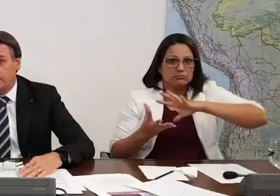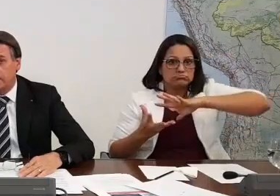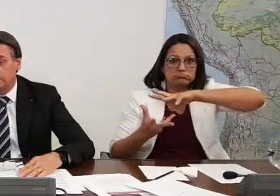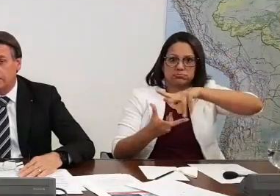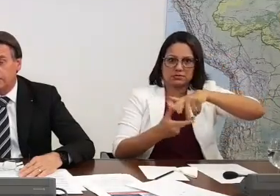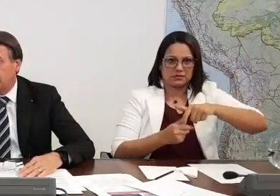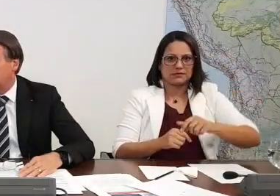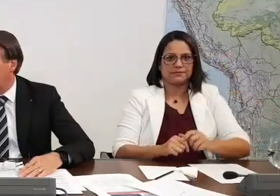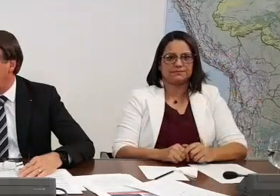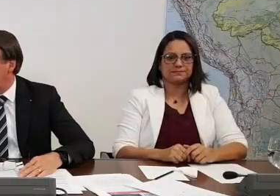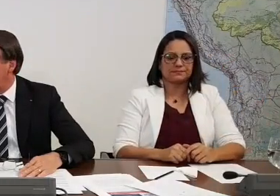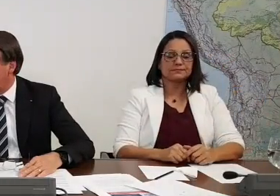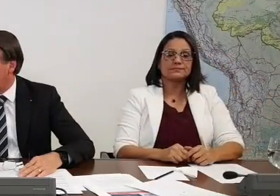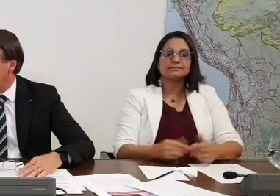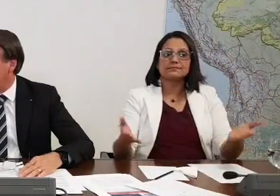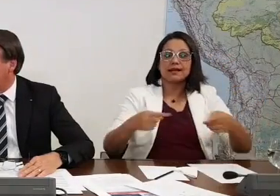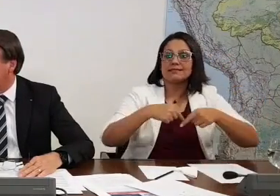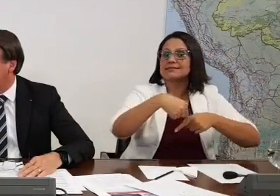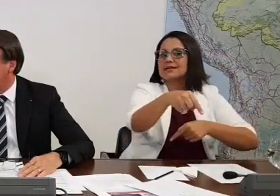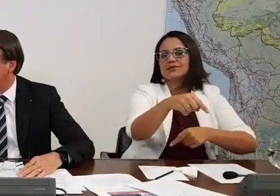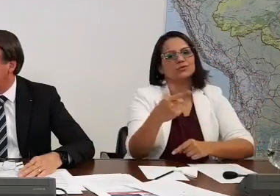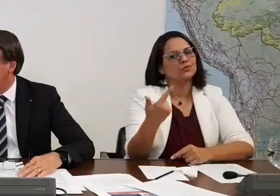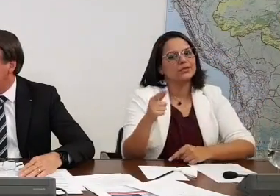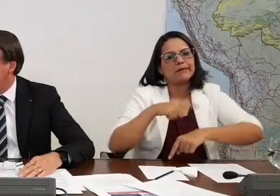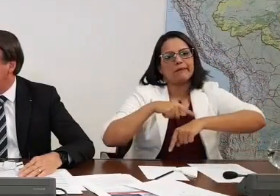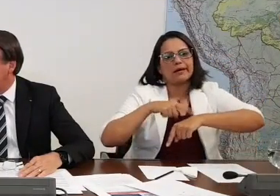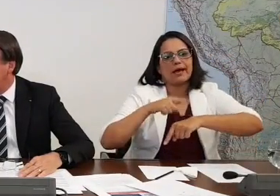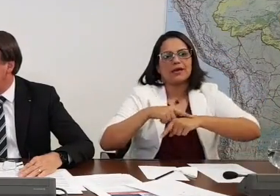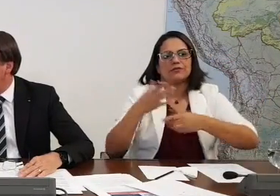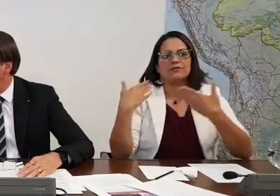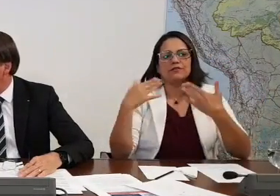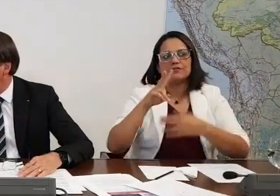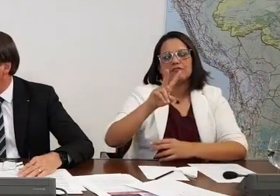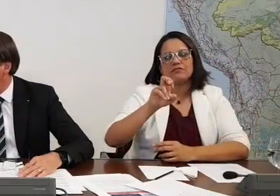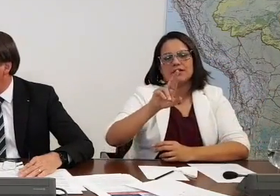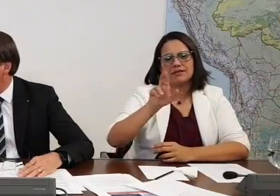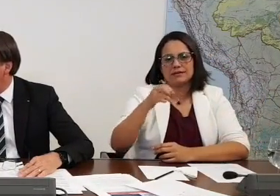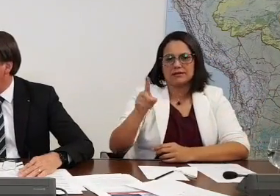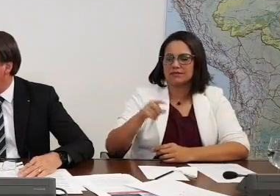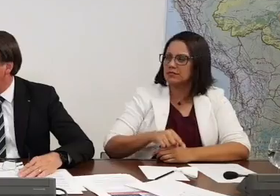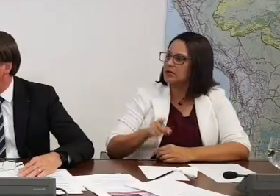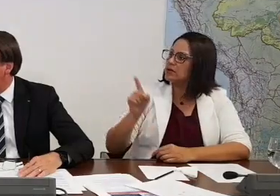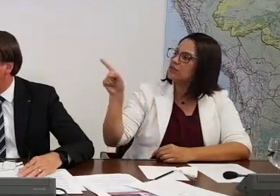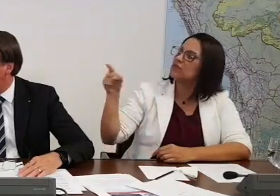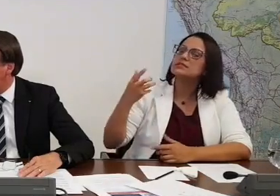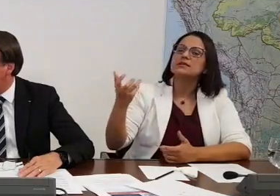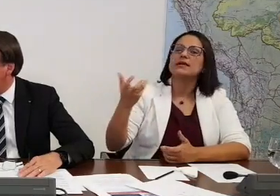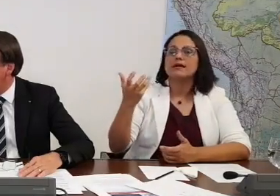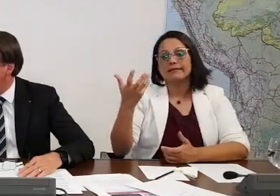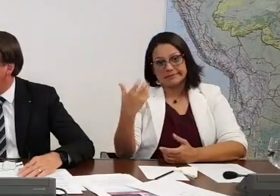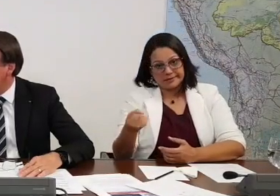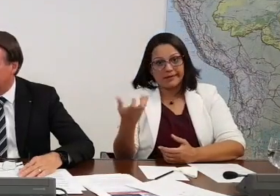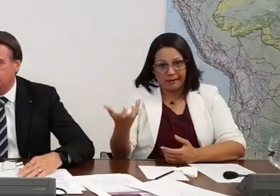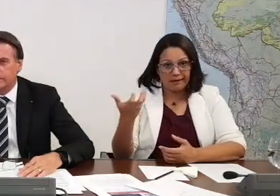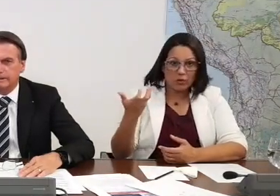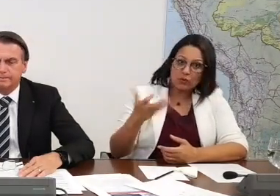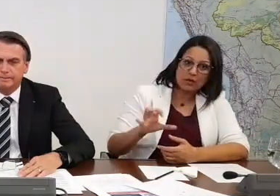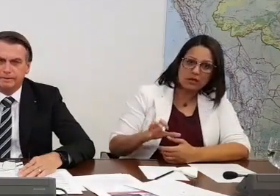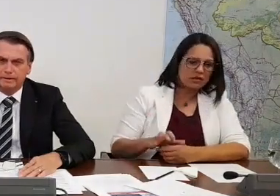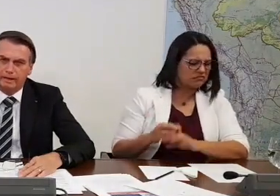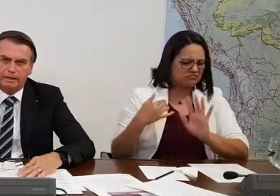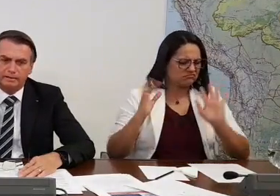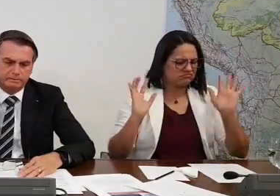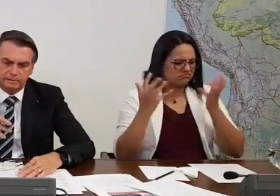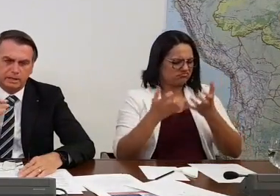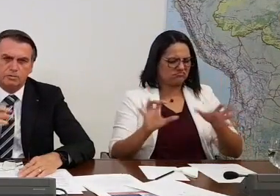Esse ano não teremos horário de verão. Se a decisão coubesse a você, você votaria para ter ou não ter, Tarcísio? Para não ter. Para não ter, né?